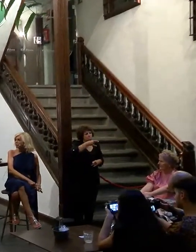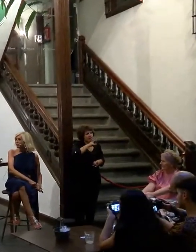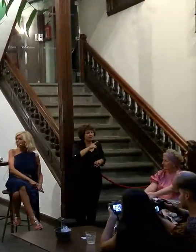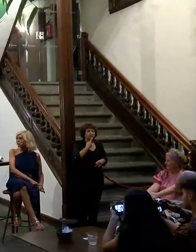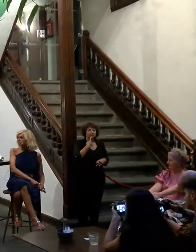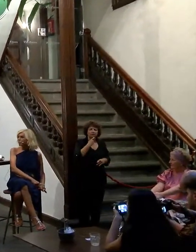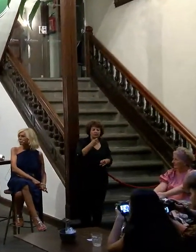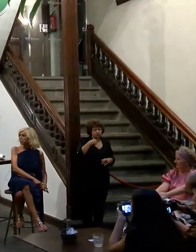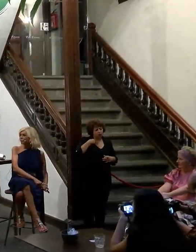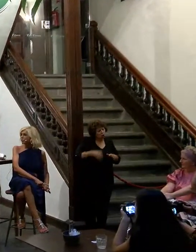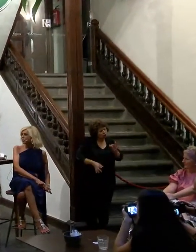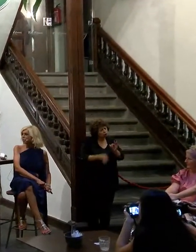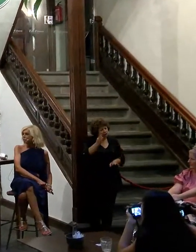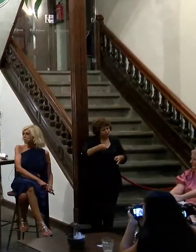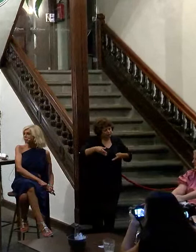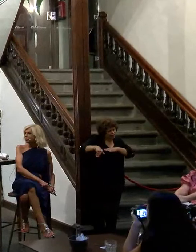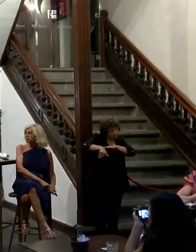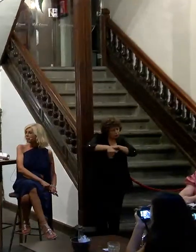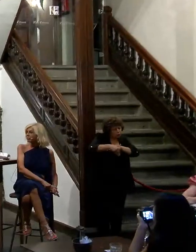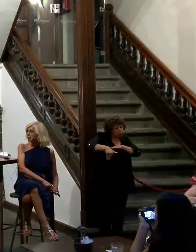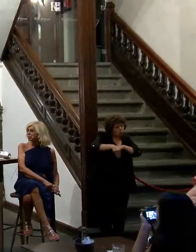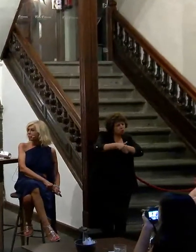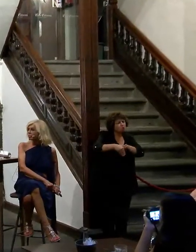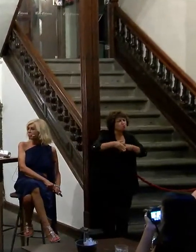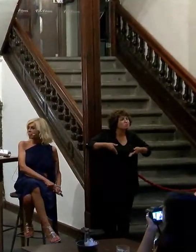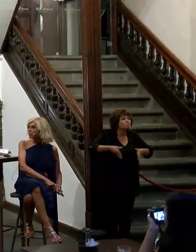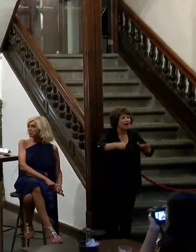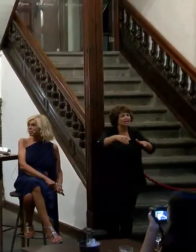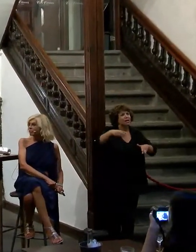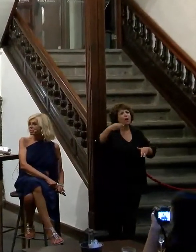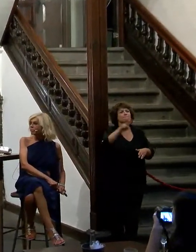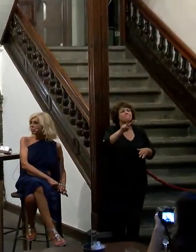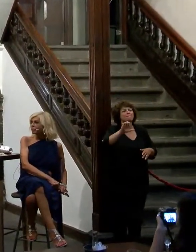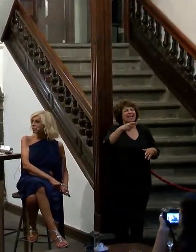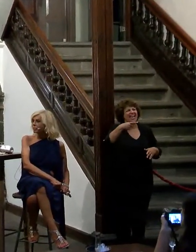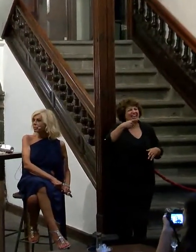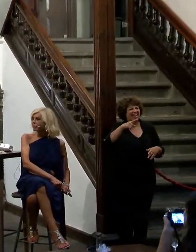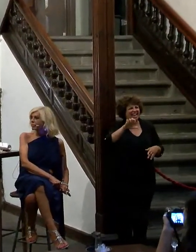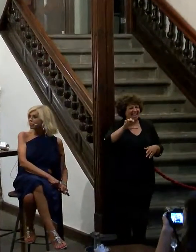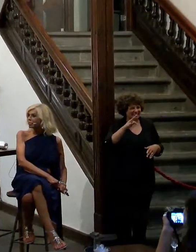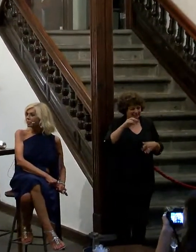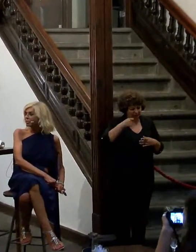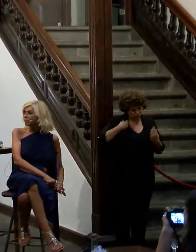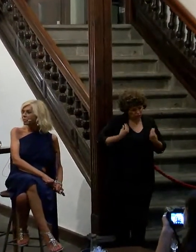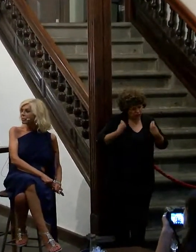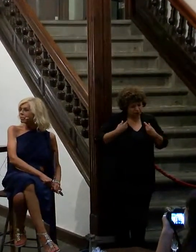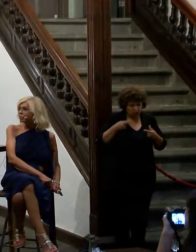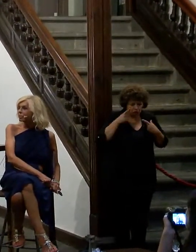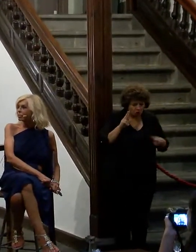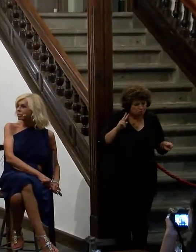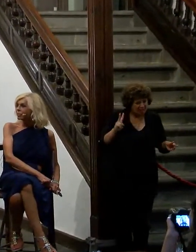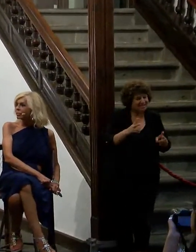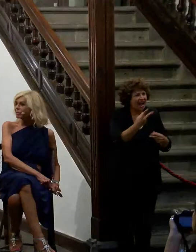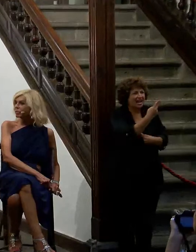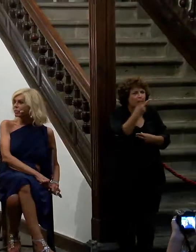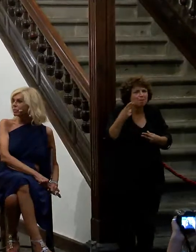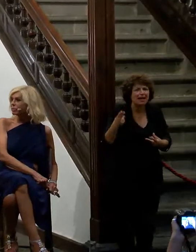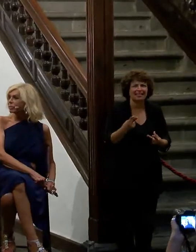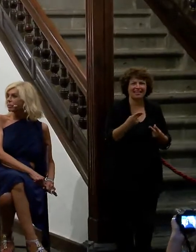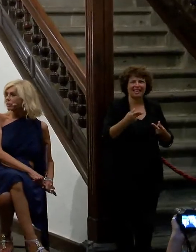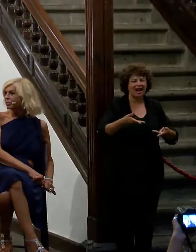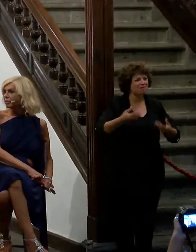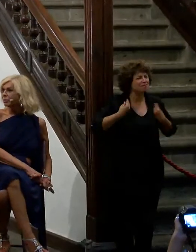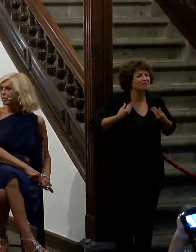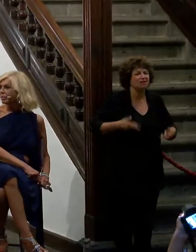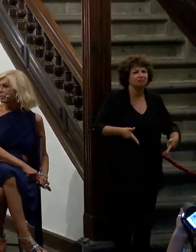suerte de vivir en un barrio que se llama La Isleta donde yo veía las parejas vivir en libertad chico, chica